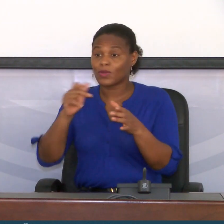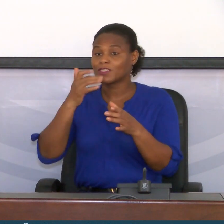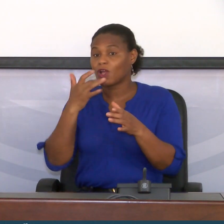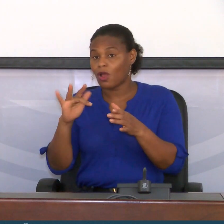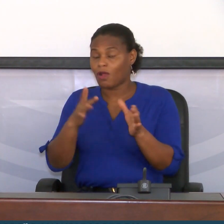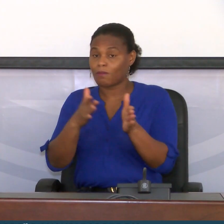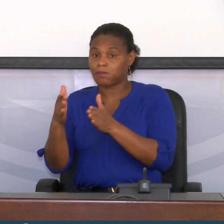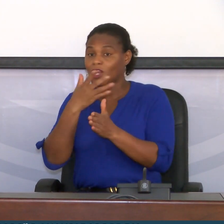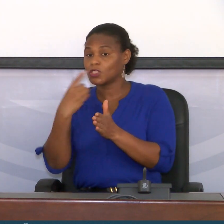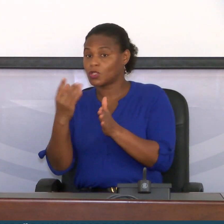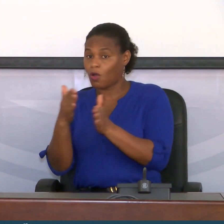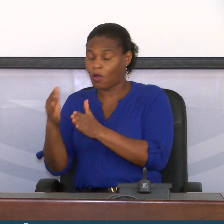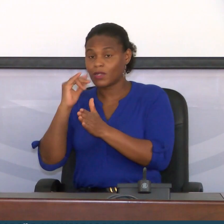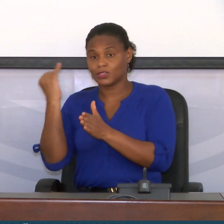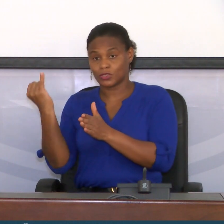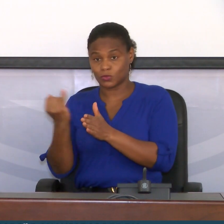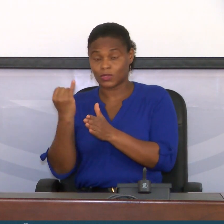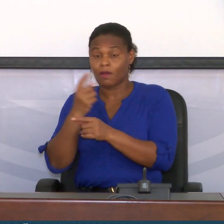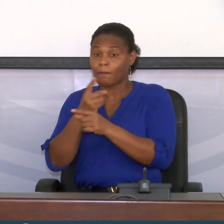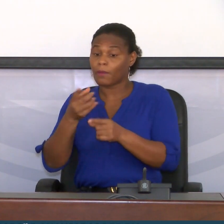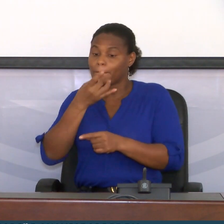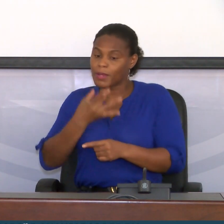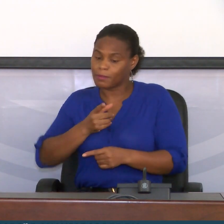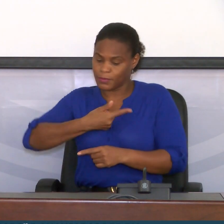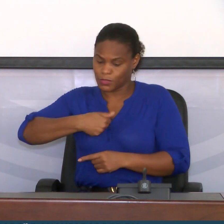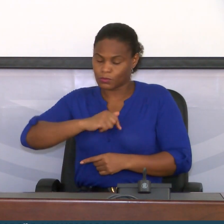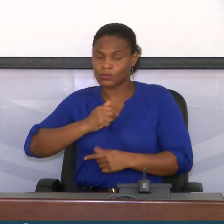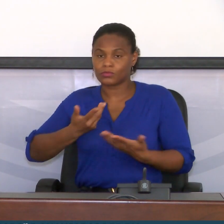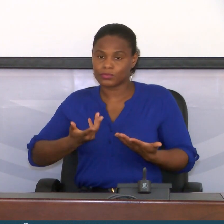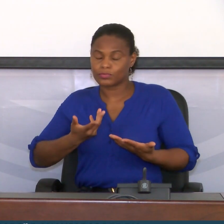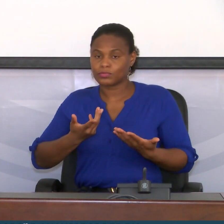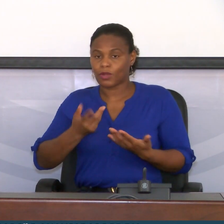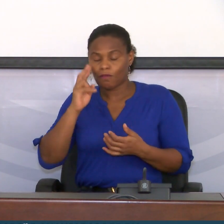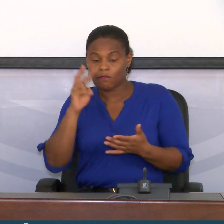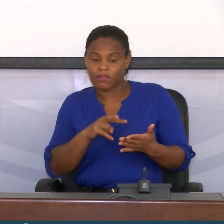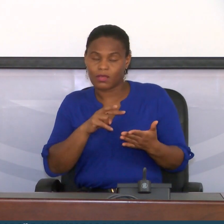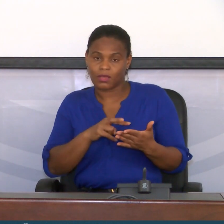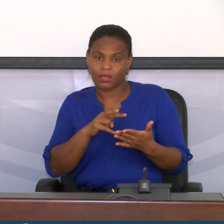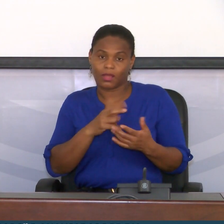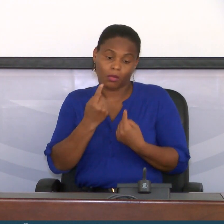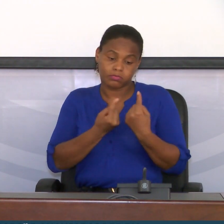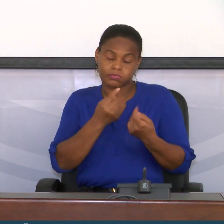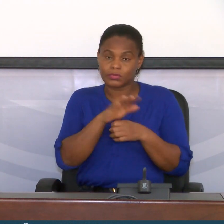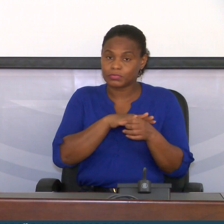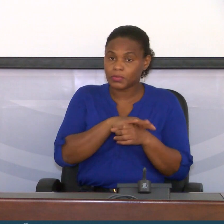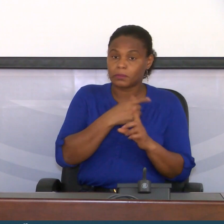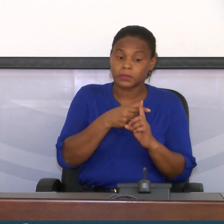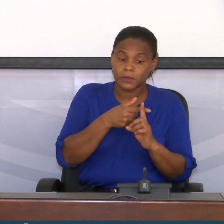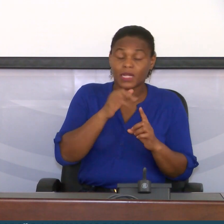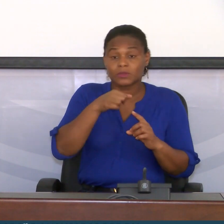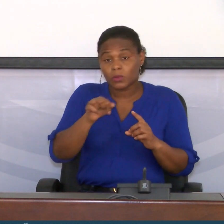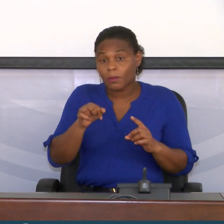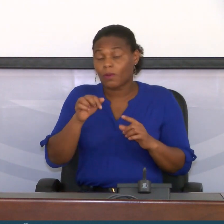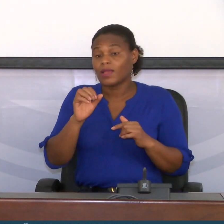exterior em quarentena institucional, porque nos permite detectar eventuais casos e